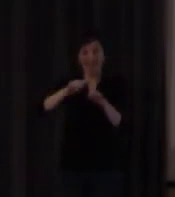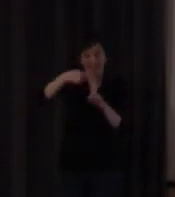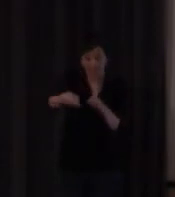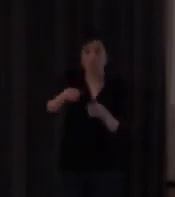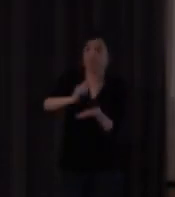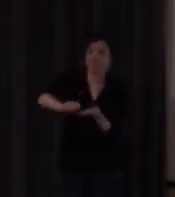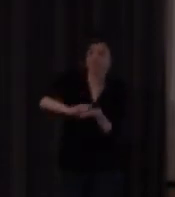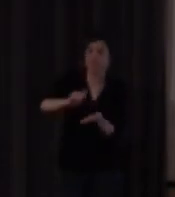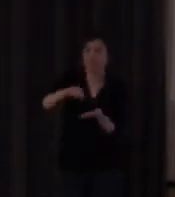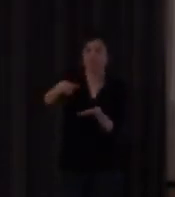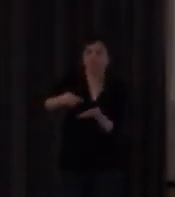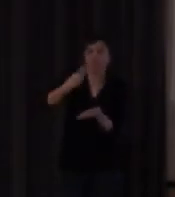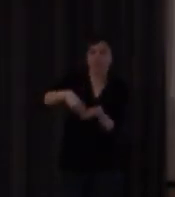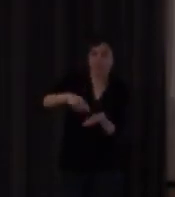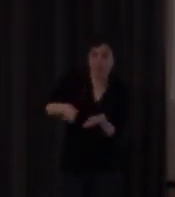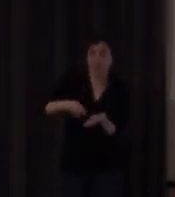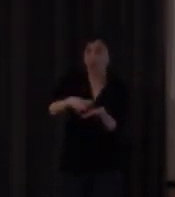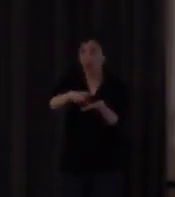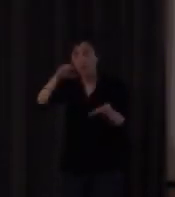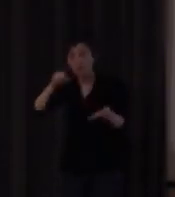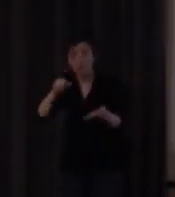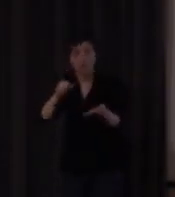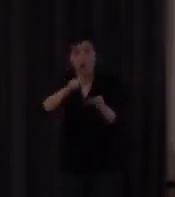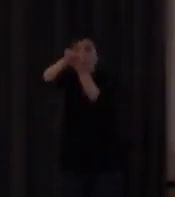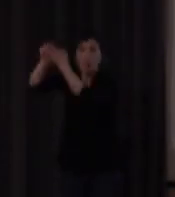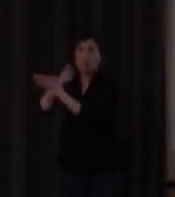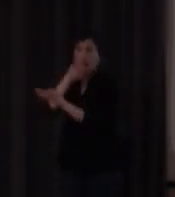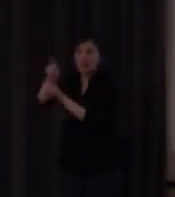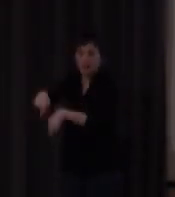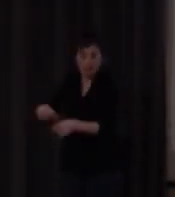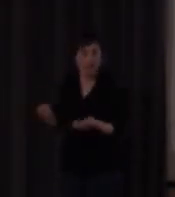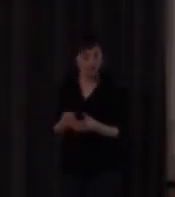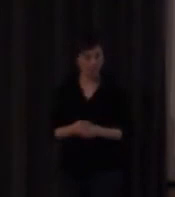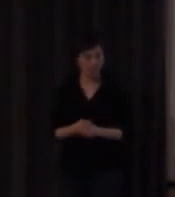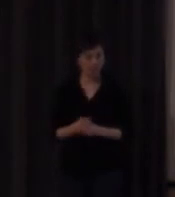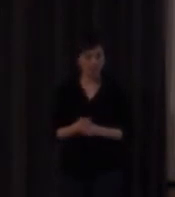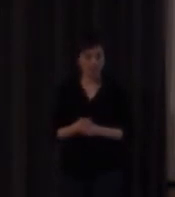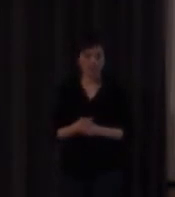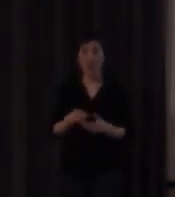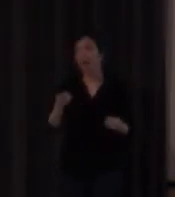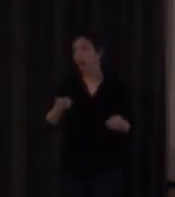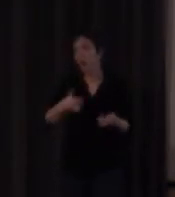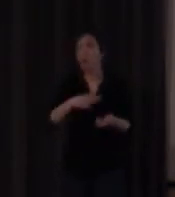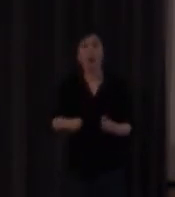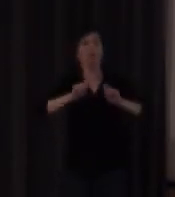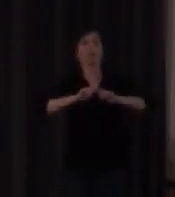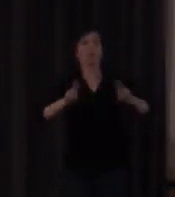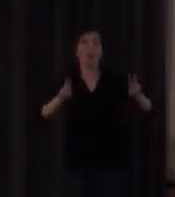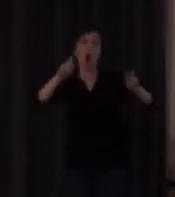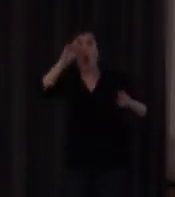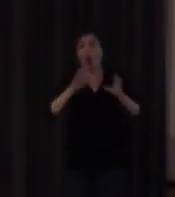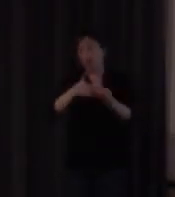y la comprensión de una o muchas lenguas orales llámenme loco pero es